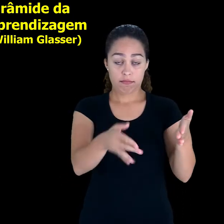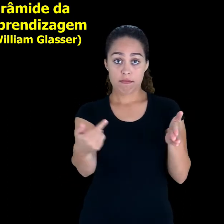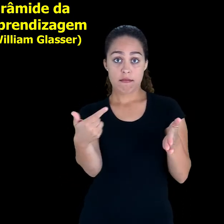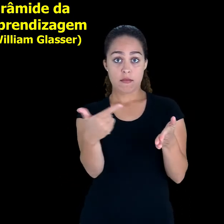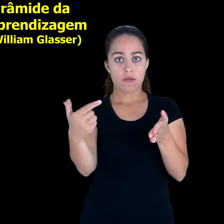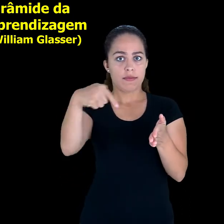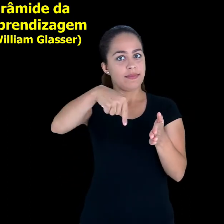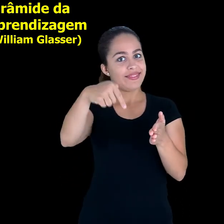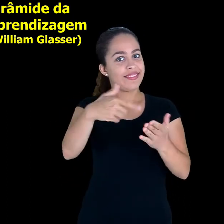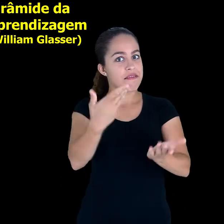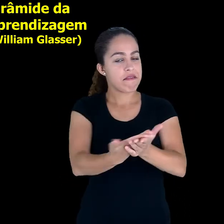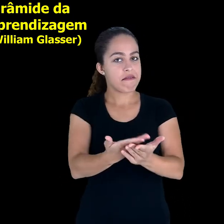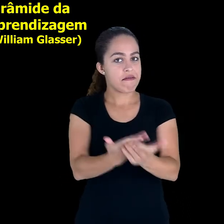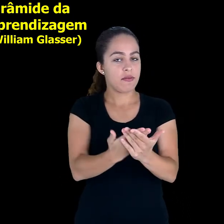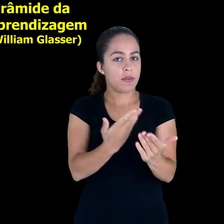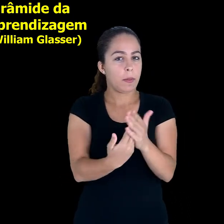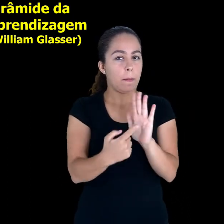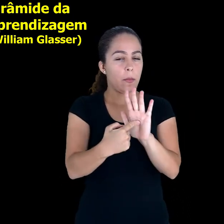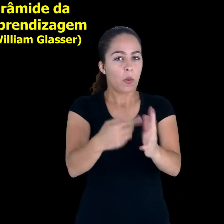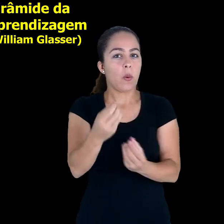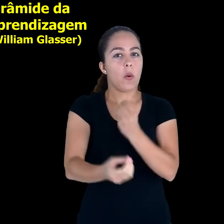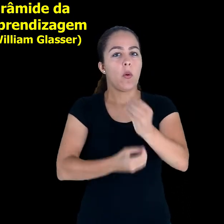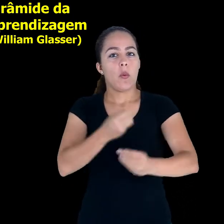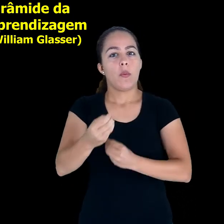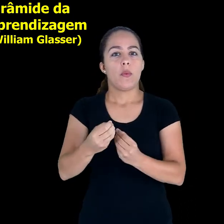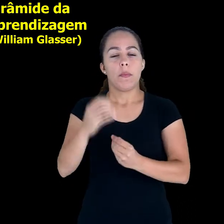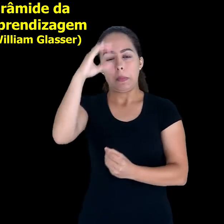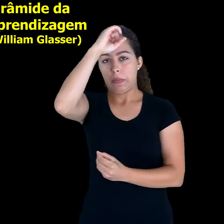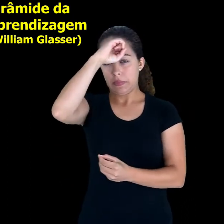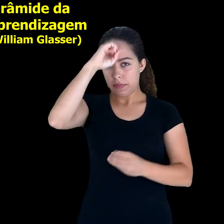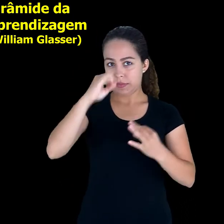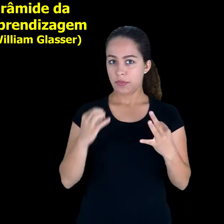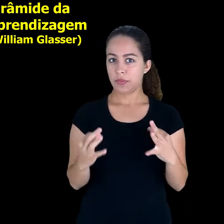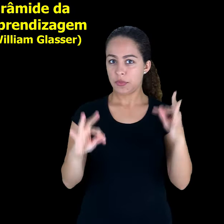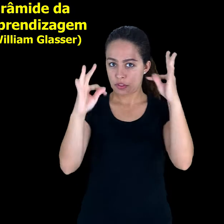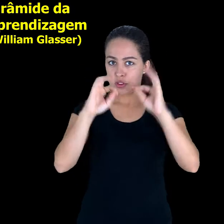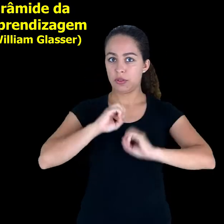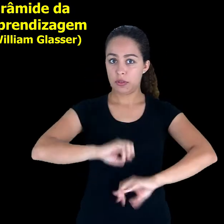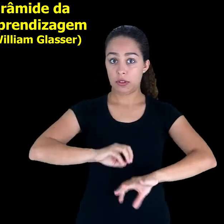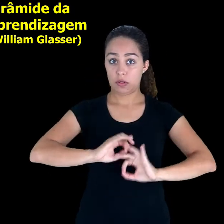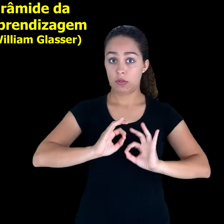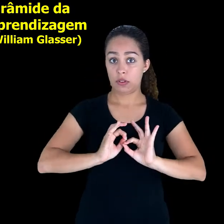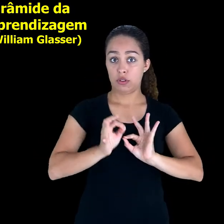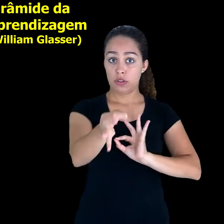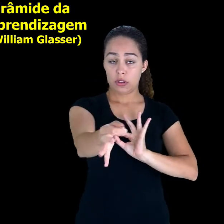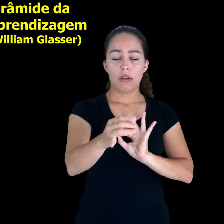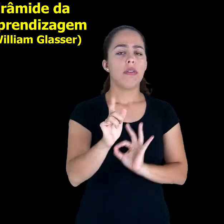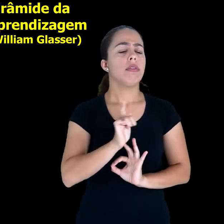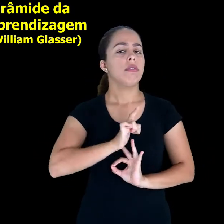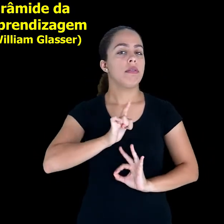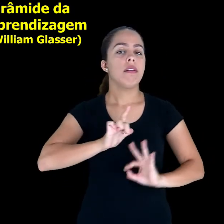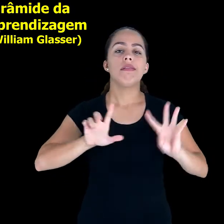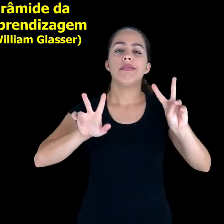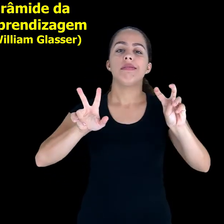nessa segunda parte da nossa videoaula sobre aprendizagem, tecnologia e educação à distância, nós vamos tratar